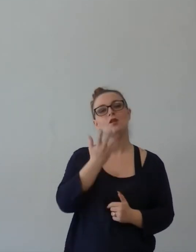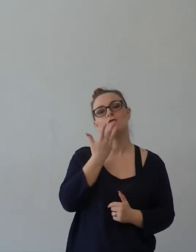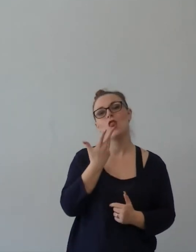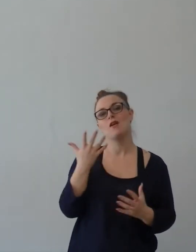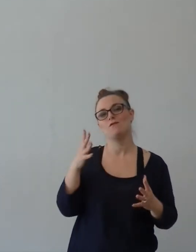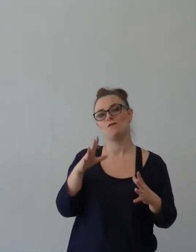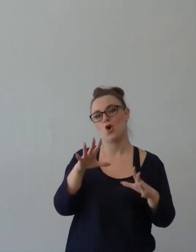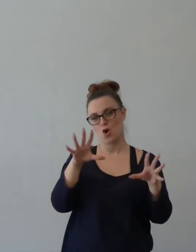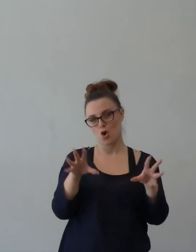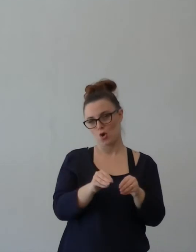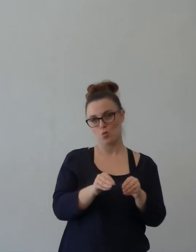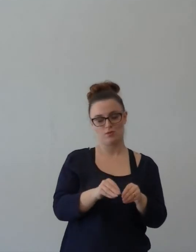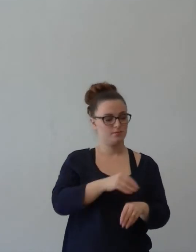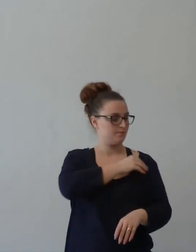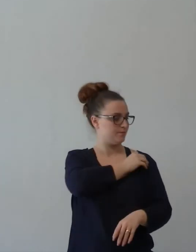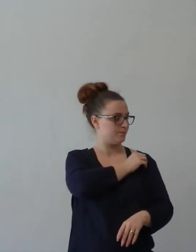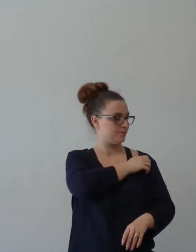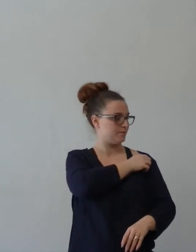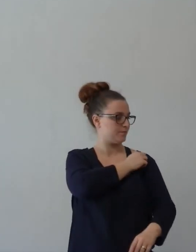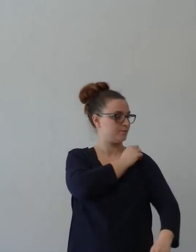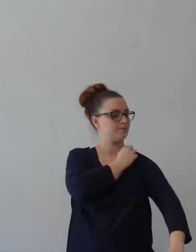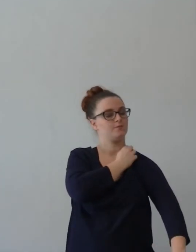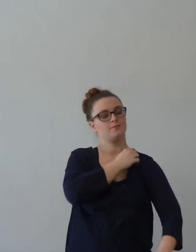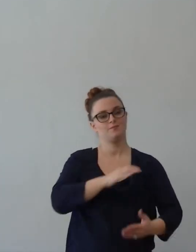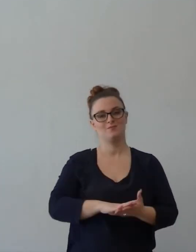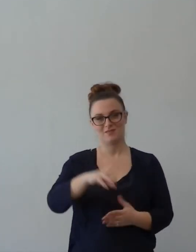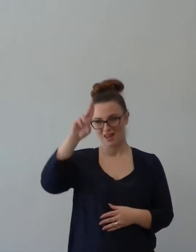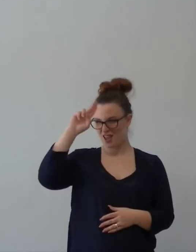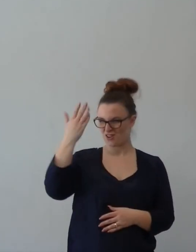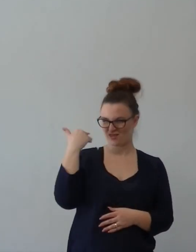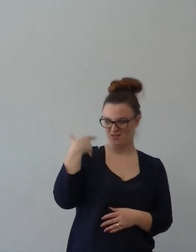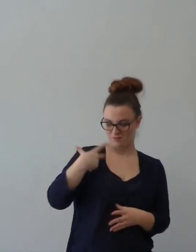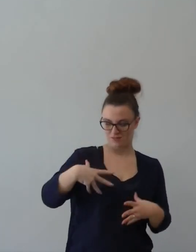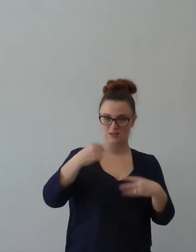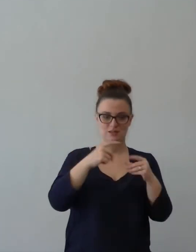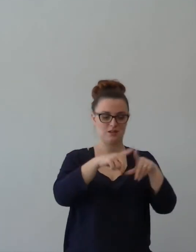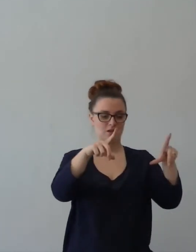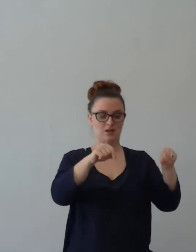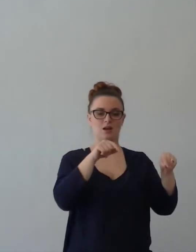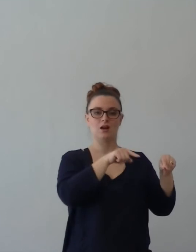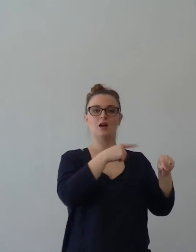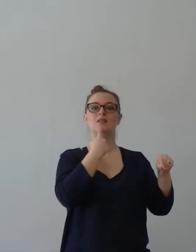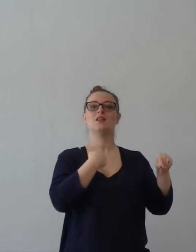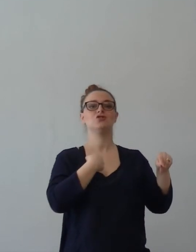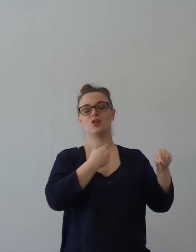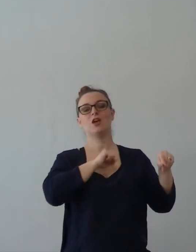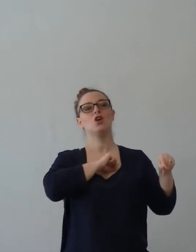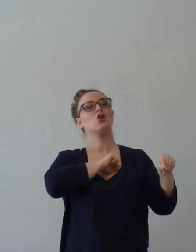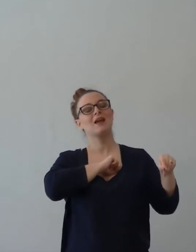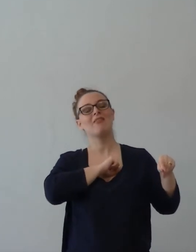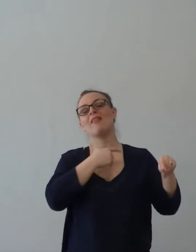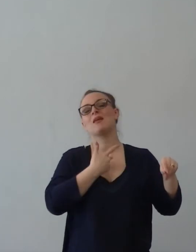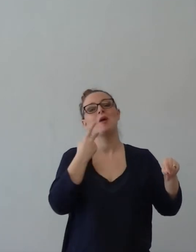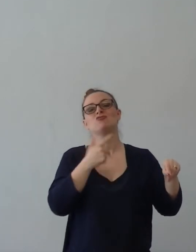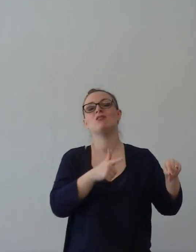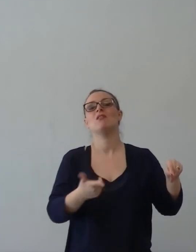partiti di votare dalla lettera del credente che non trovavamo. Allora, quale situazione posso scrivere?